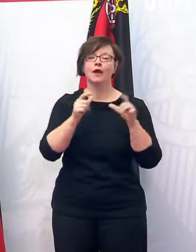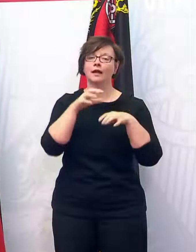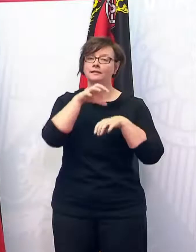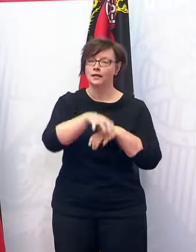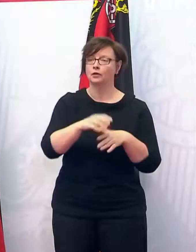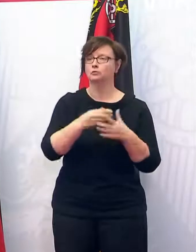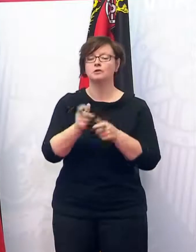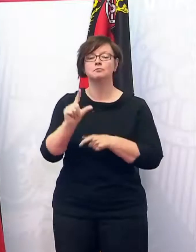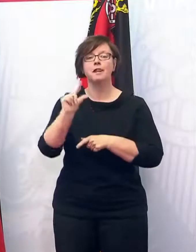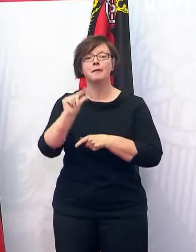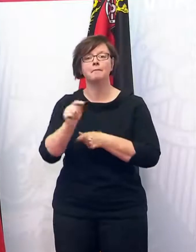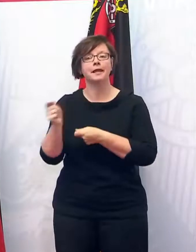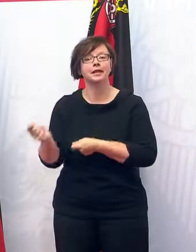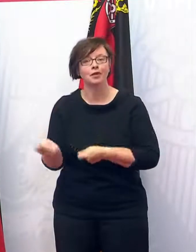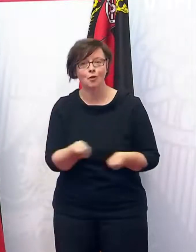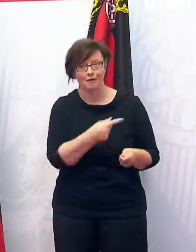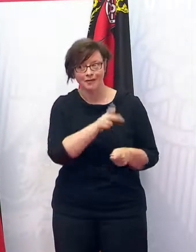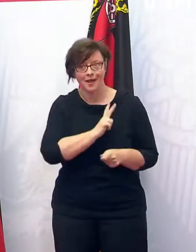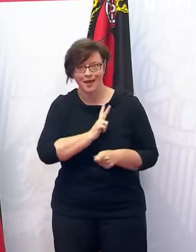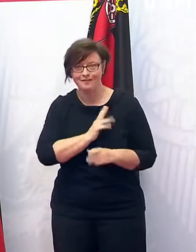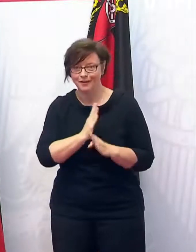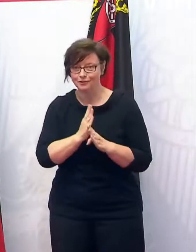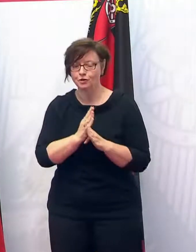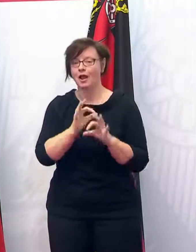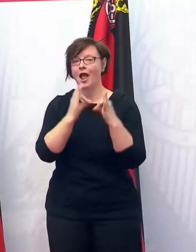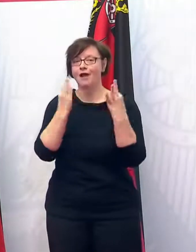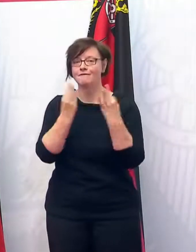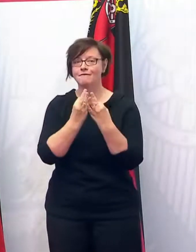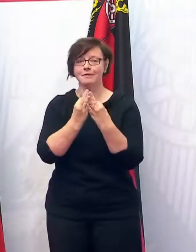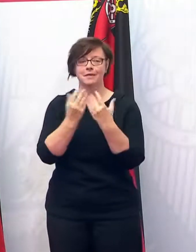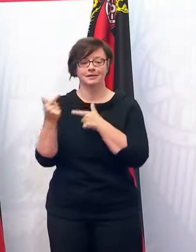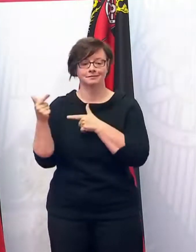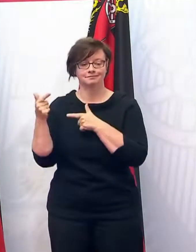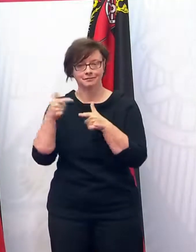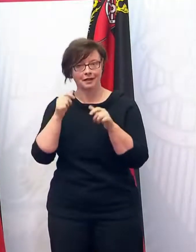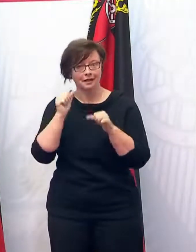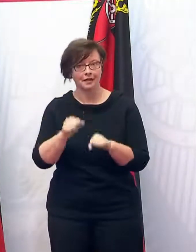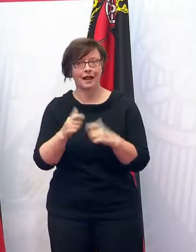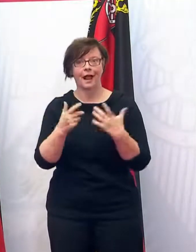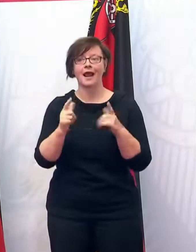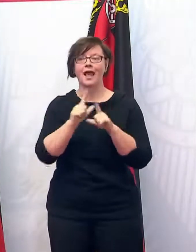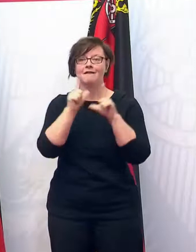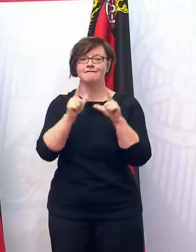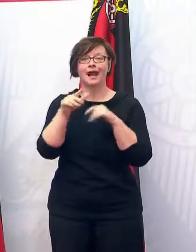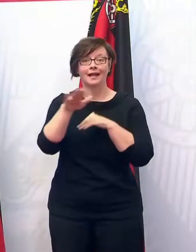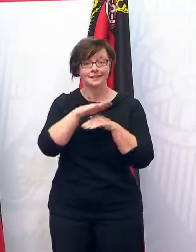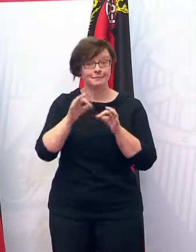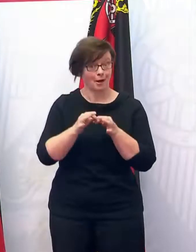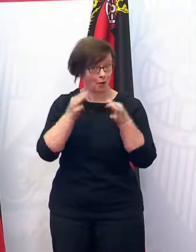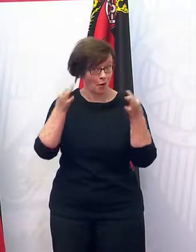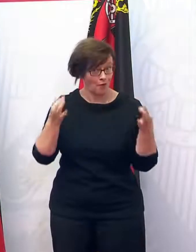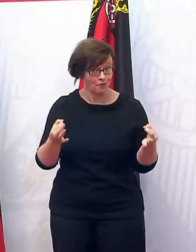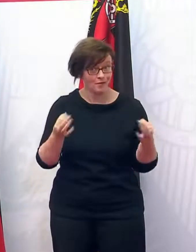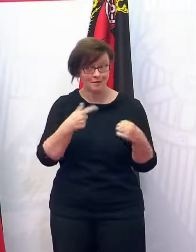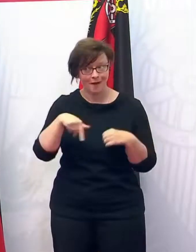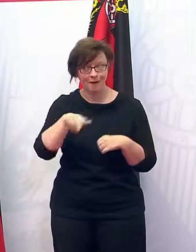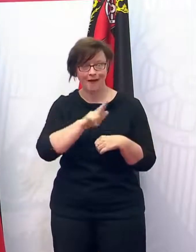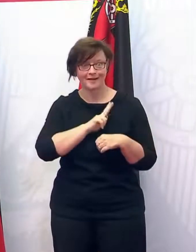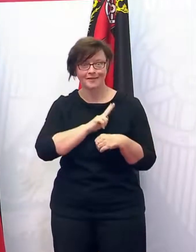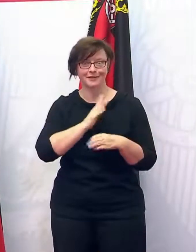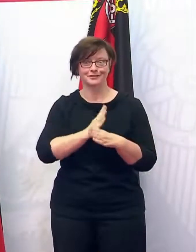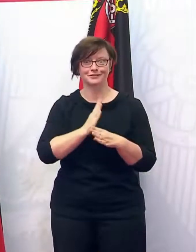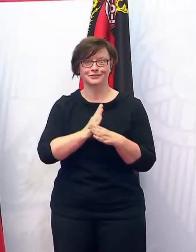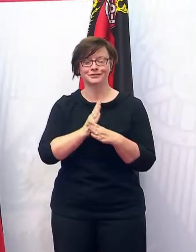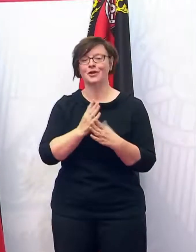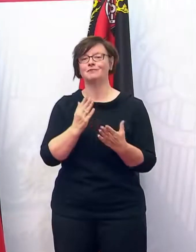Beispiel die Minigolfplätze. Darauf warten ja auch viele Familien vor allem. Es dürfen öffnen die Freizeitparks. Darauf warten auch einige.